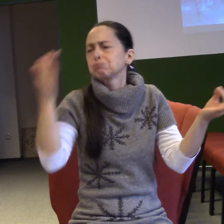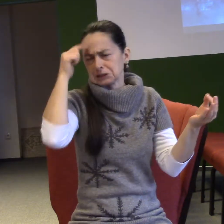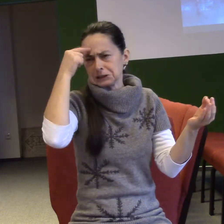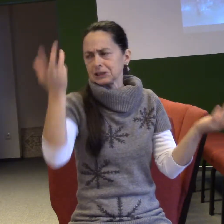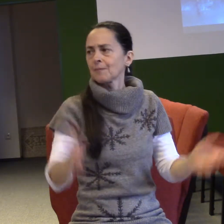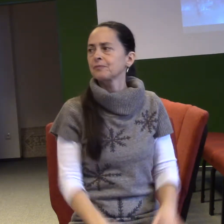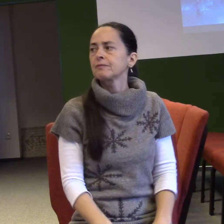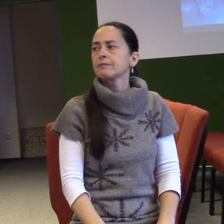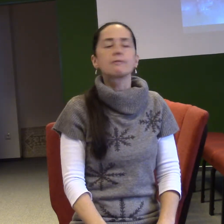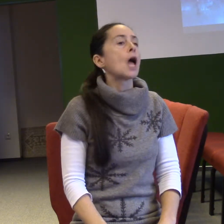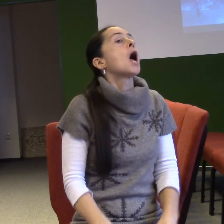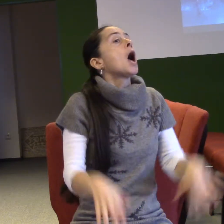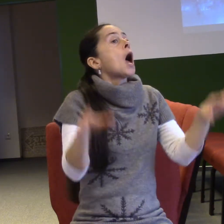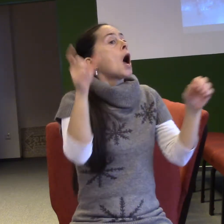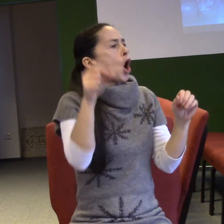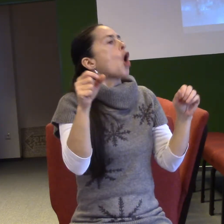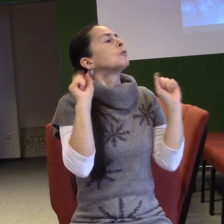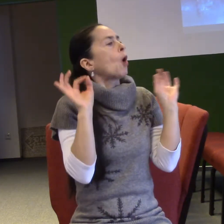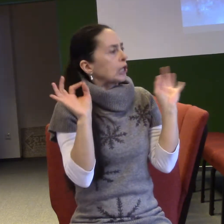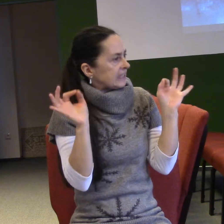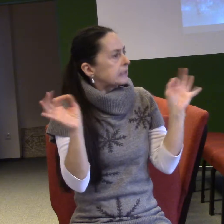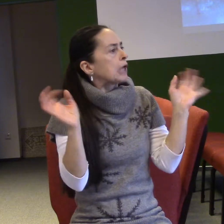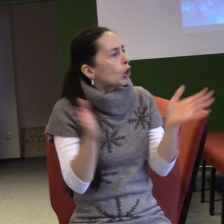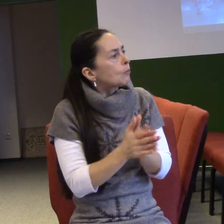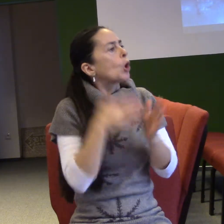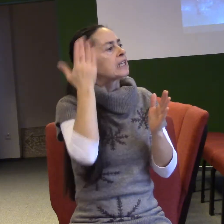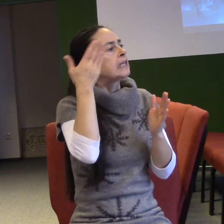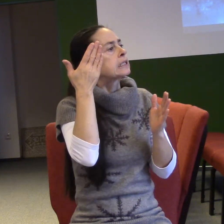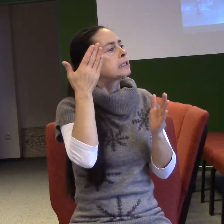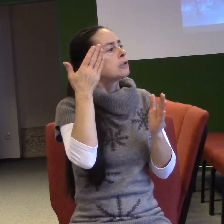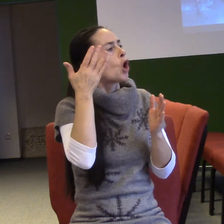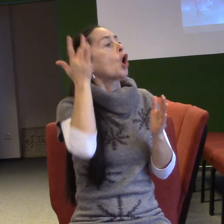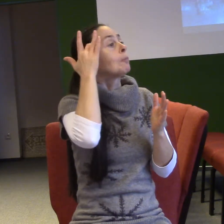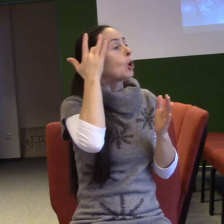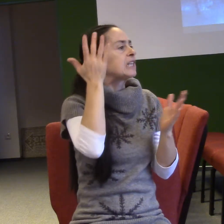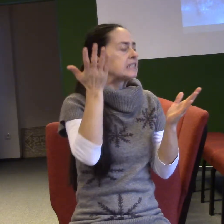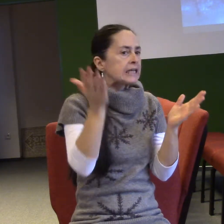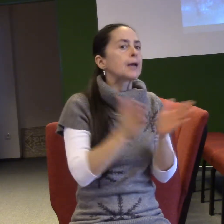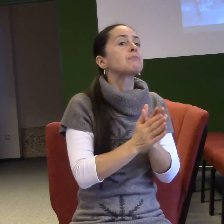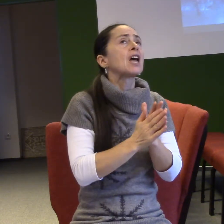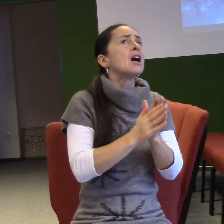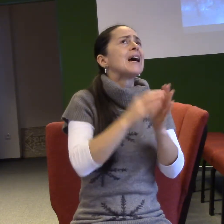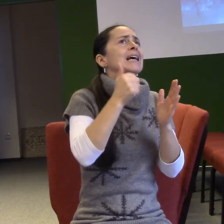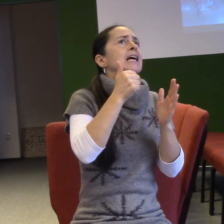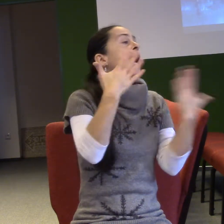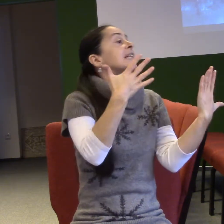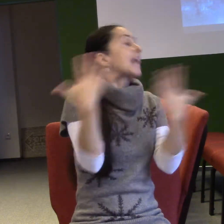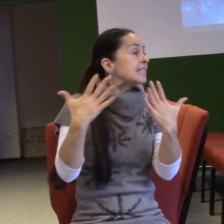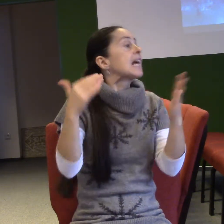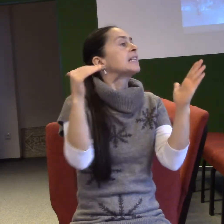Odborníci na letectví říkají, že v jednom okamžiku máme nad našimi hlavami průměrně 10 tisíc letadel, na kterých sedí 1 300 000 lidí nad našimi